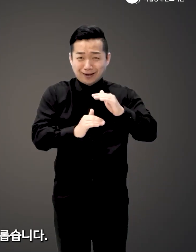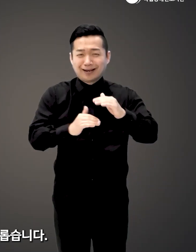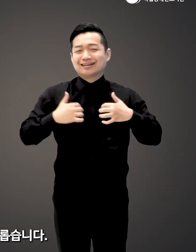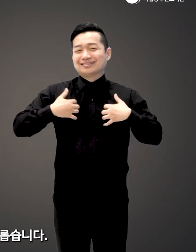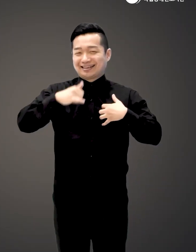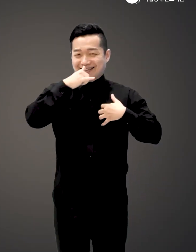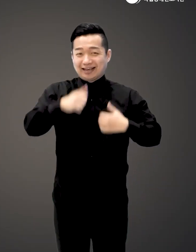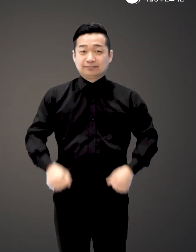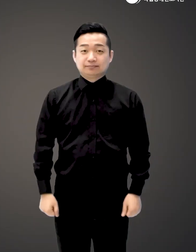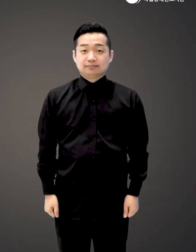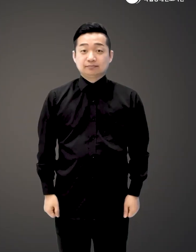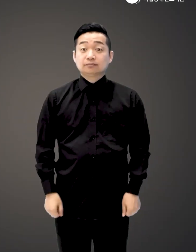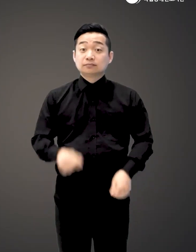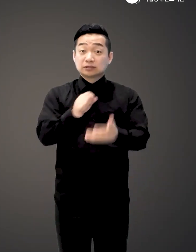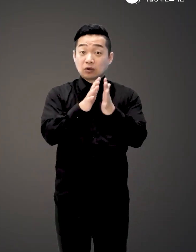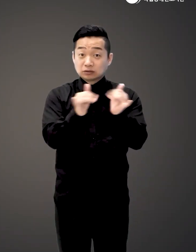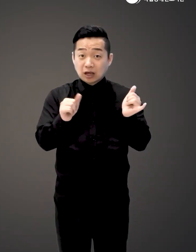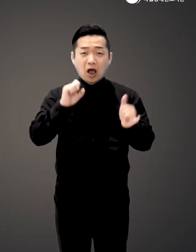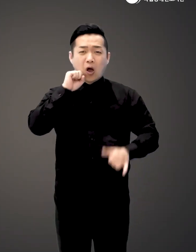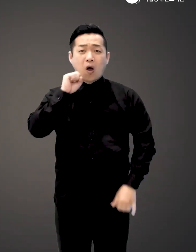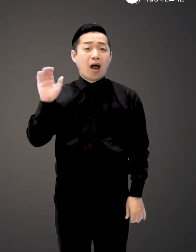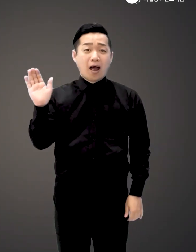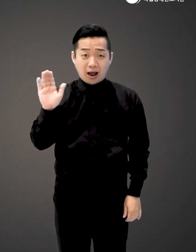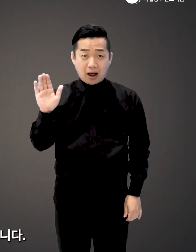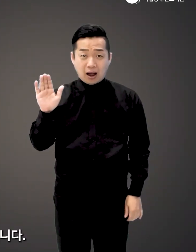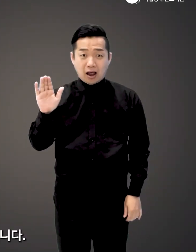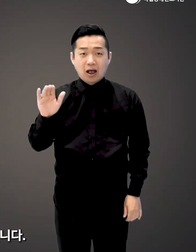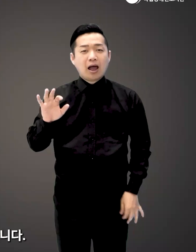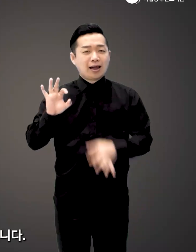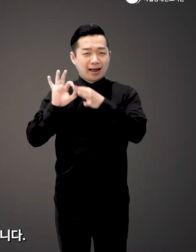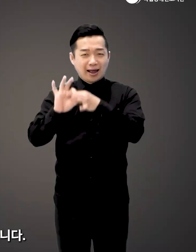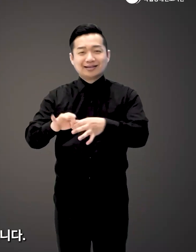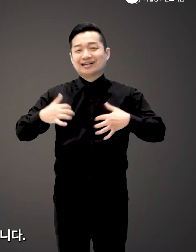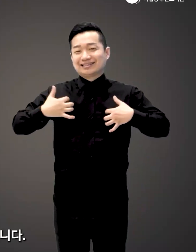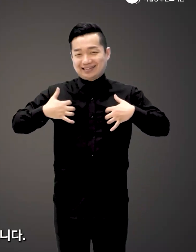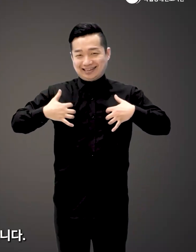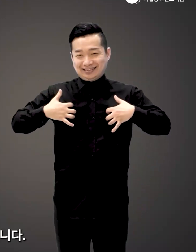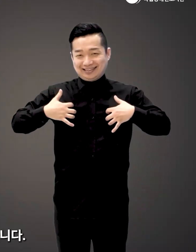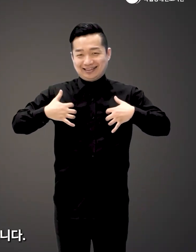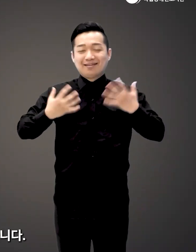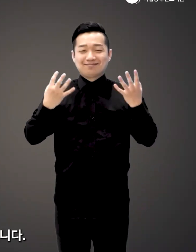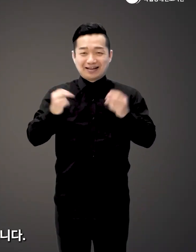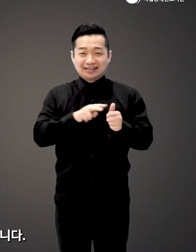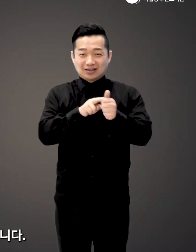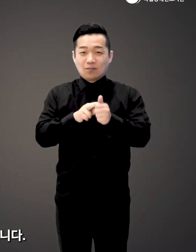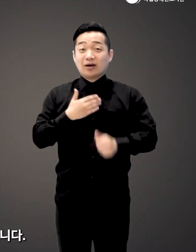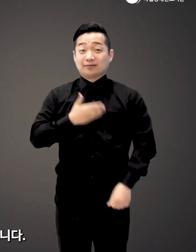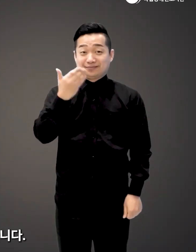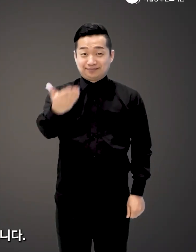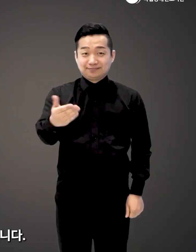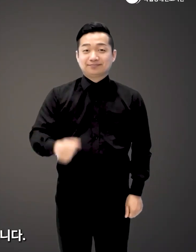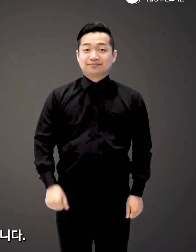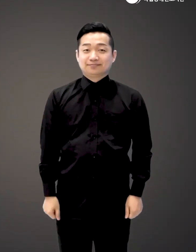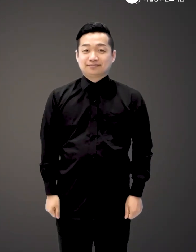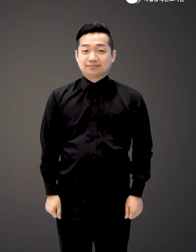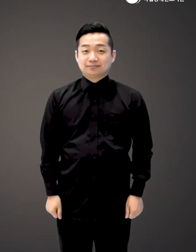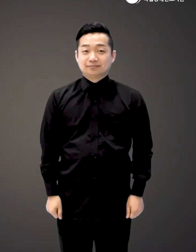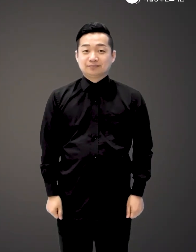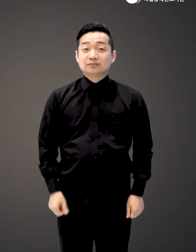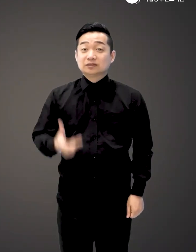흥미롭습니다 이처럼 저자는 어렵지 않게 시종일관 아주 재밌는 표현으로 많은 정보를 전달해줍니다